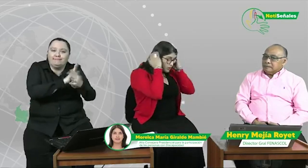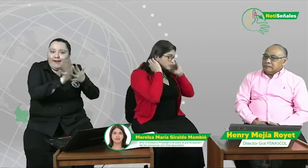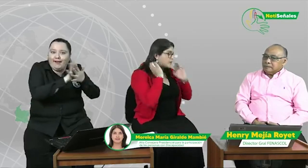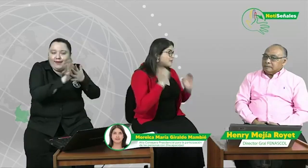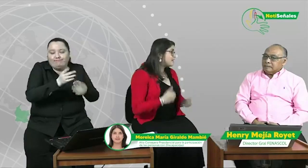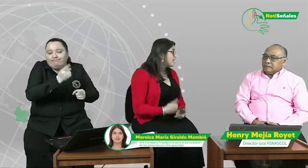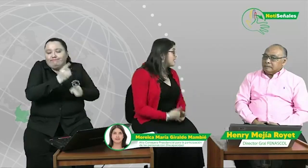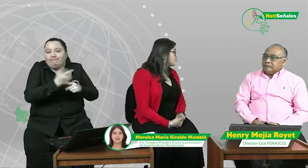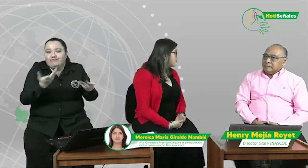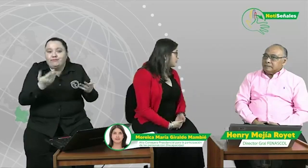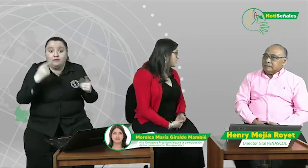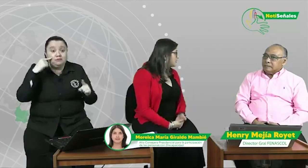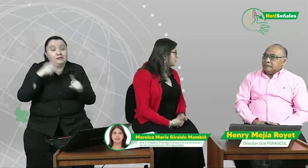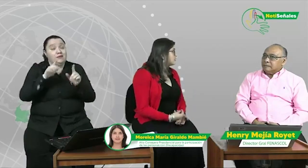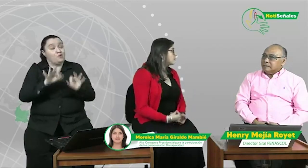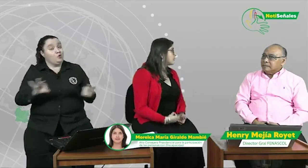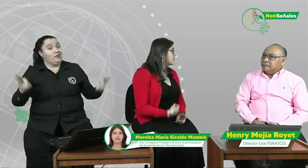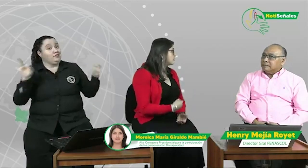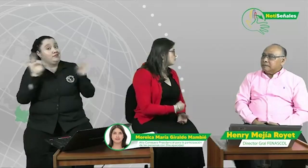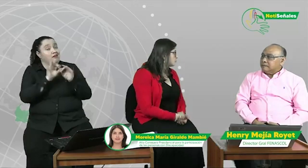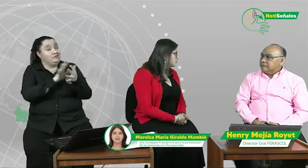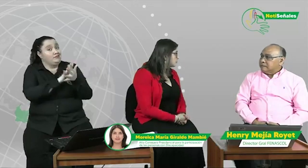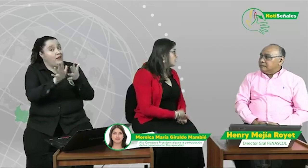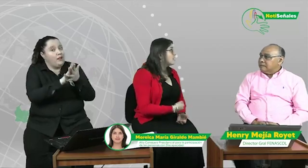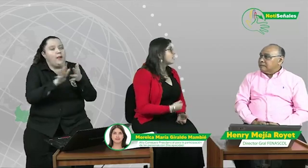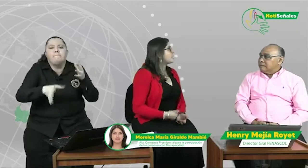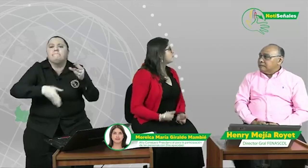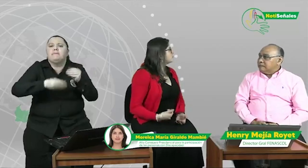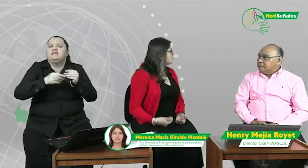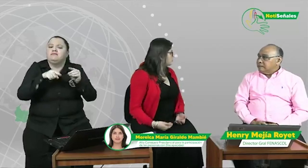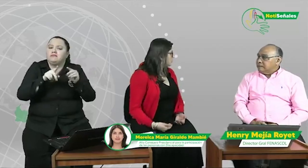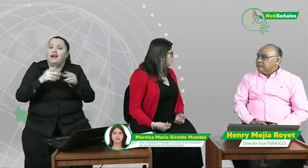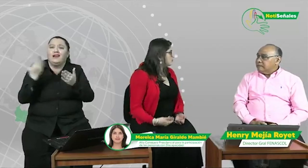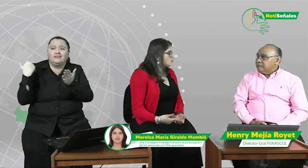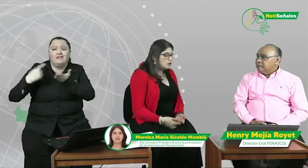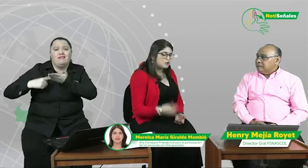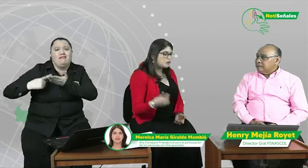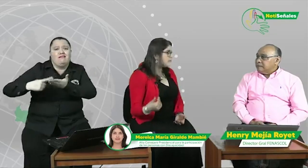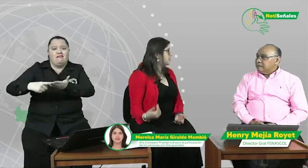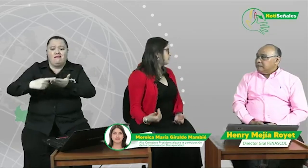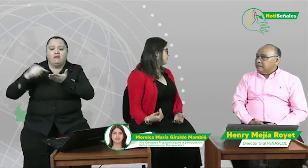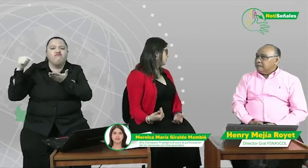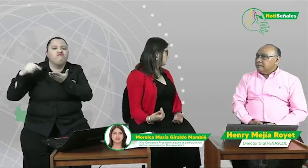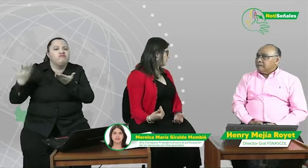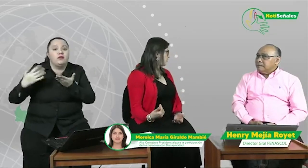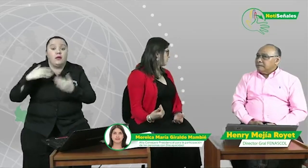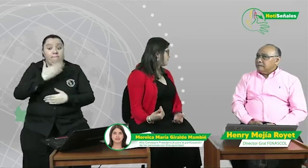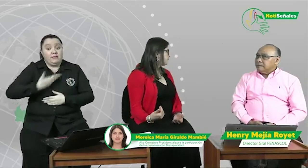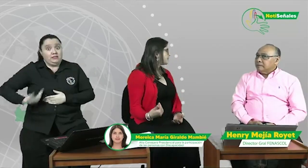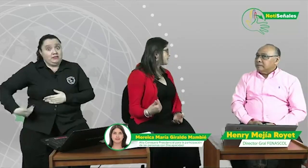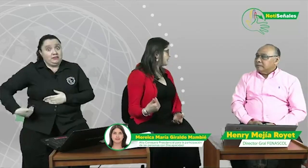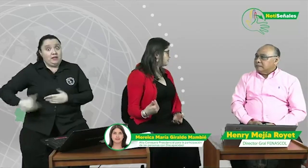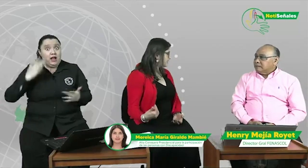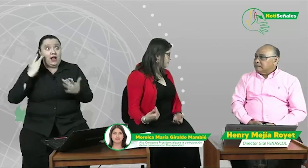solamente es muy importante, sino que es un asunto que hemos discutido no solamente con el Ministerio de Educación,